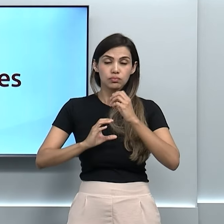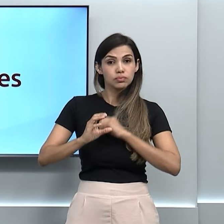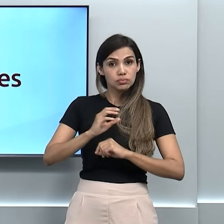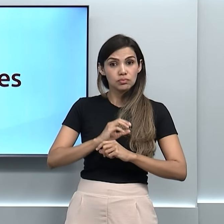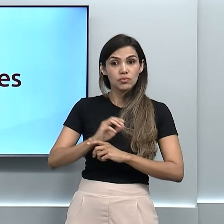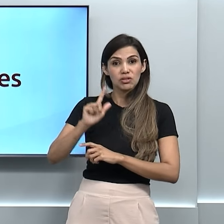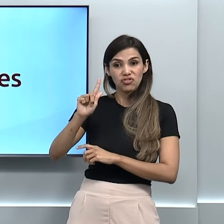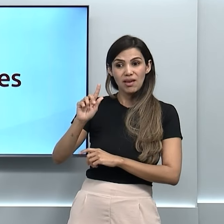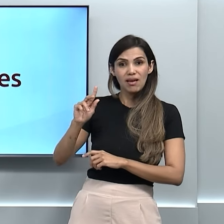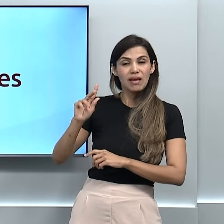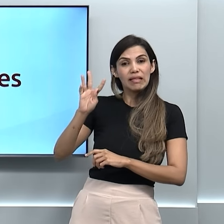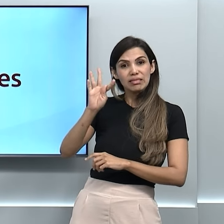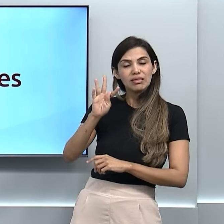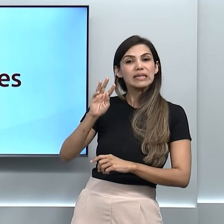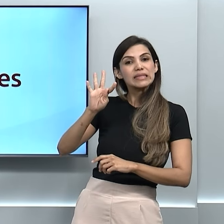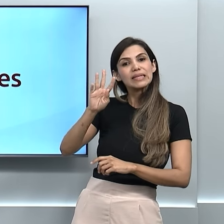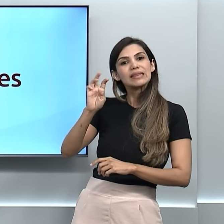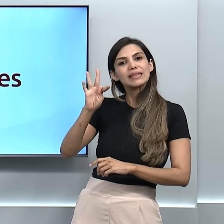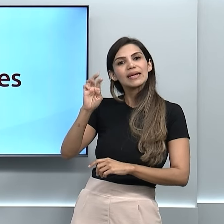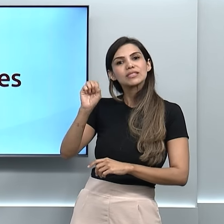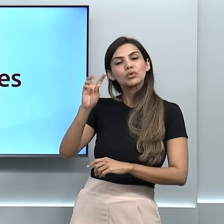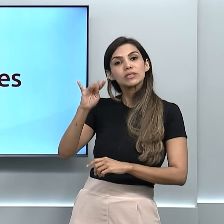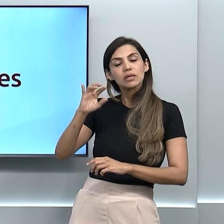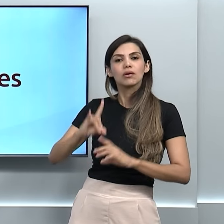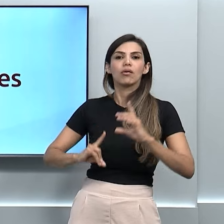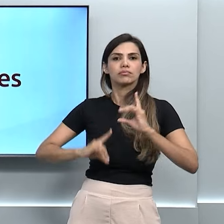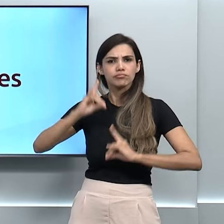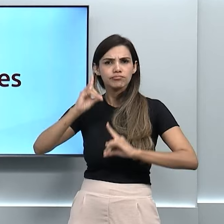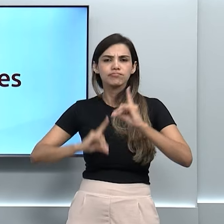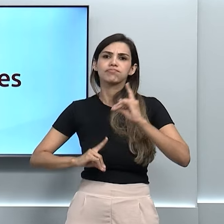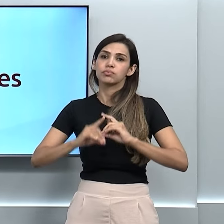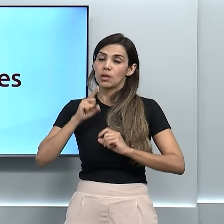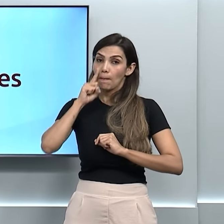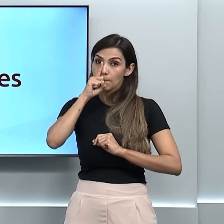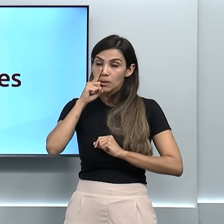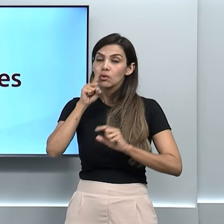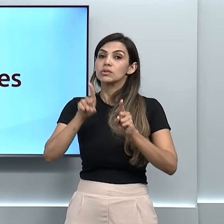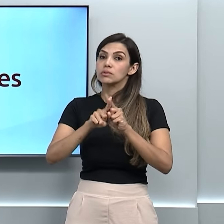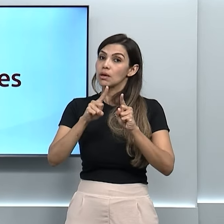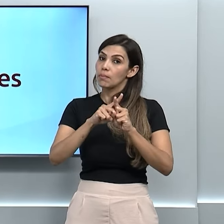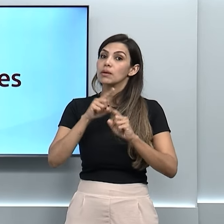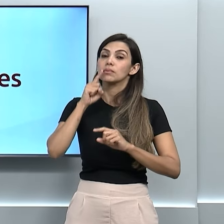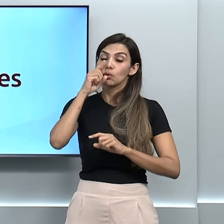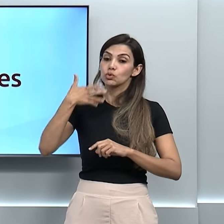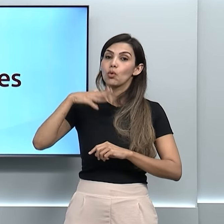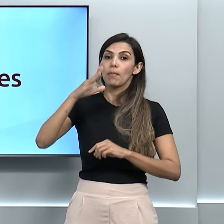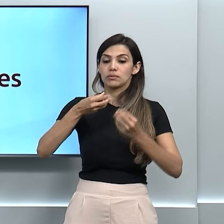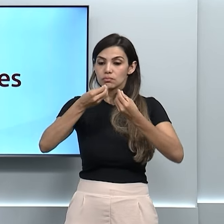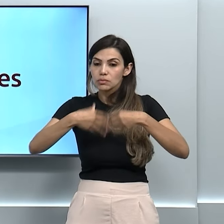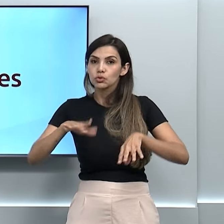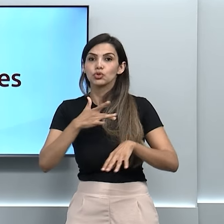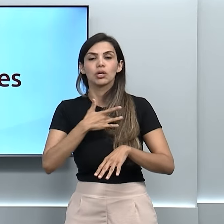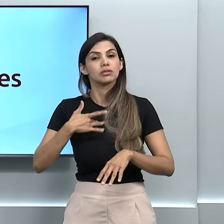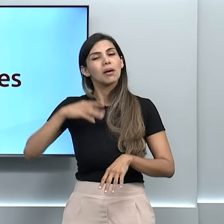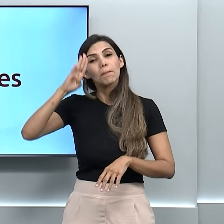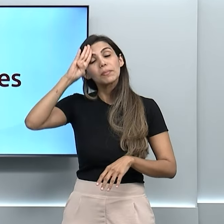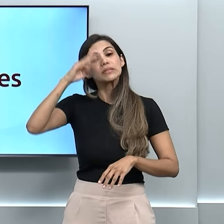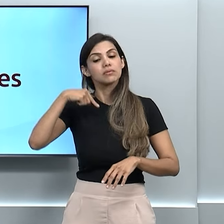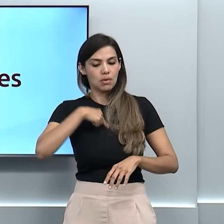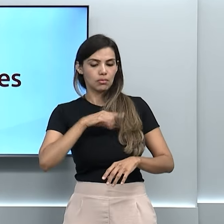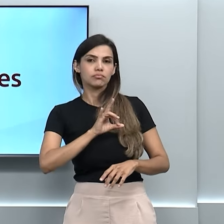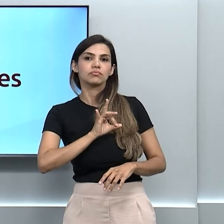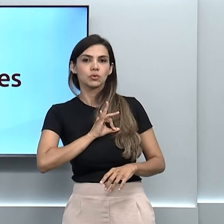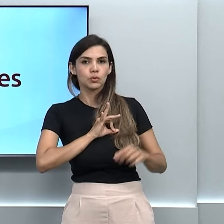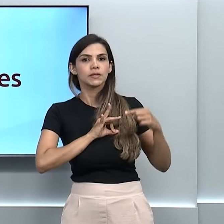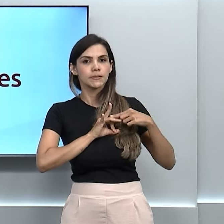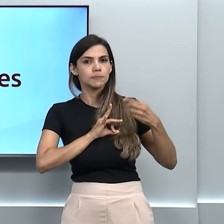considerado um problema de saúde pública e aumenta os riscos à saúde, principalmente à saúde cardiovascular.